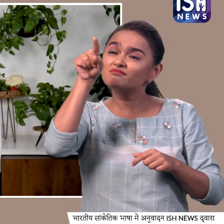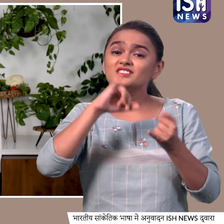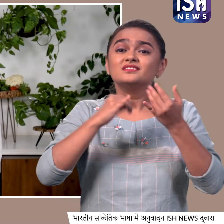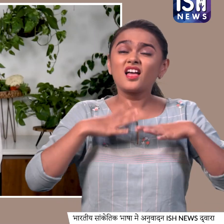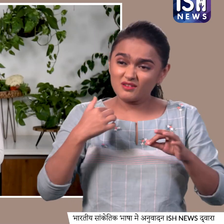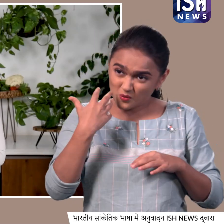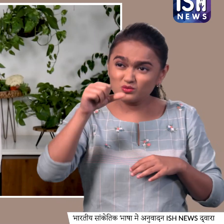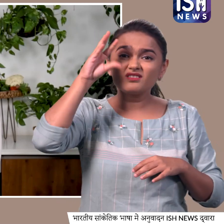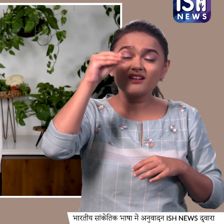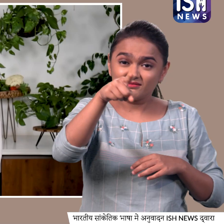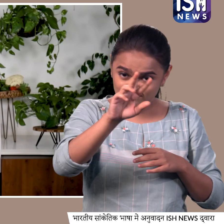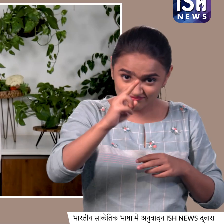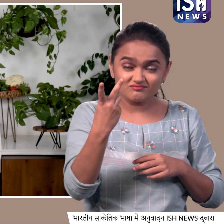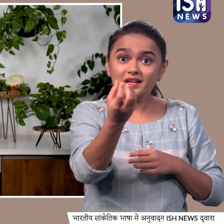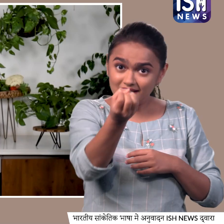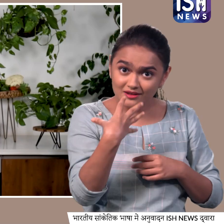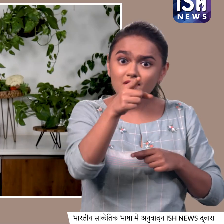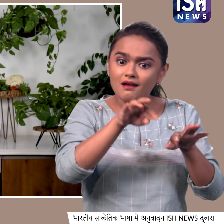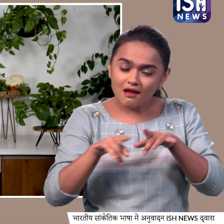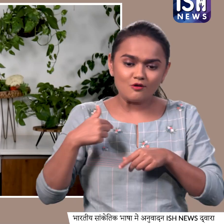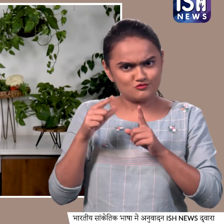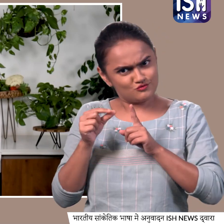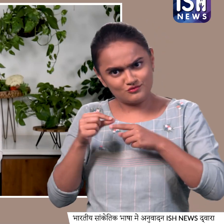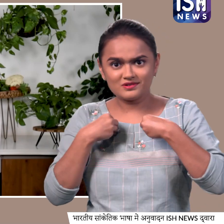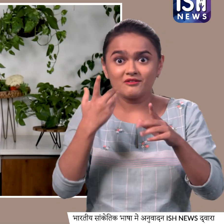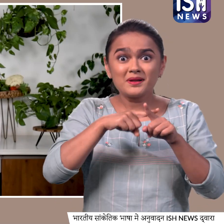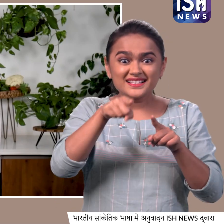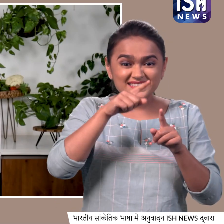वर्जन बनाना चाहते हैं और अगर आपको ये रेसिपी पसंद आई और